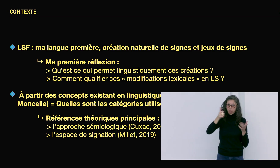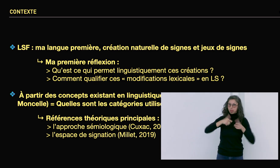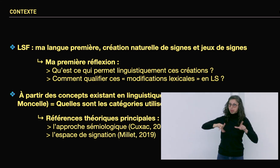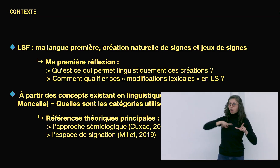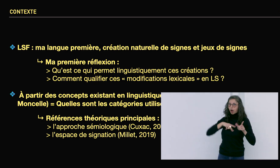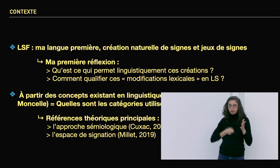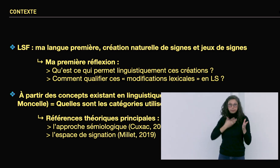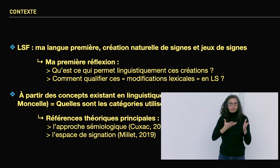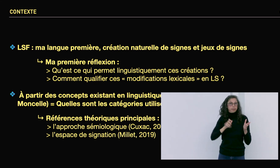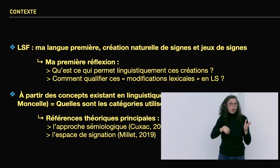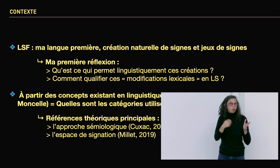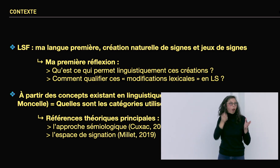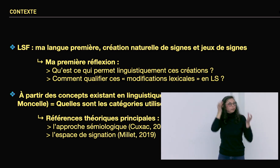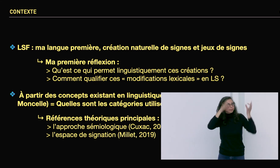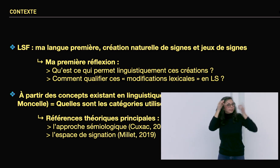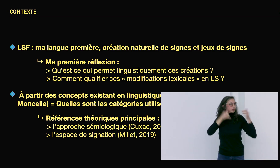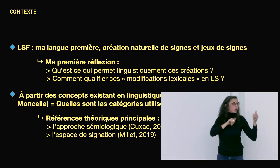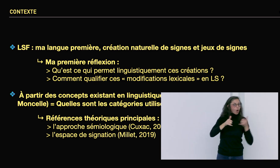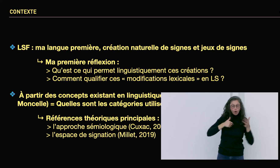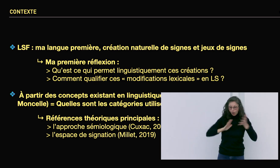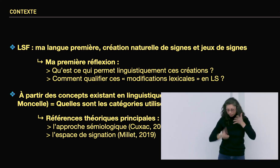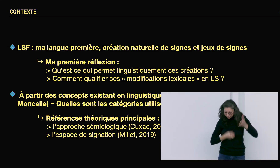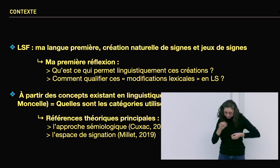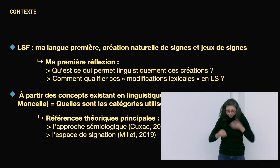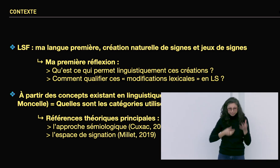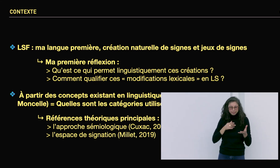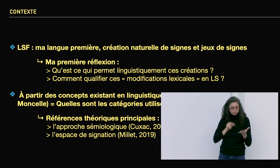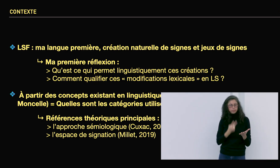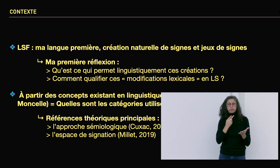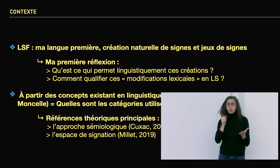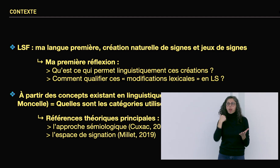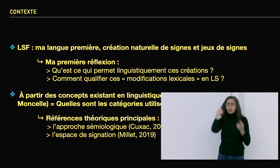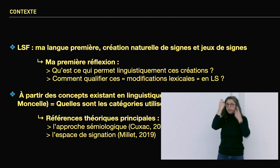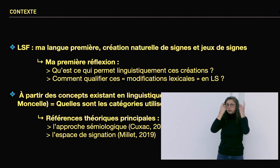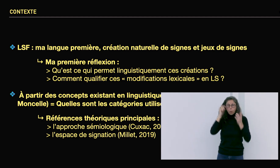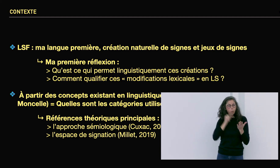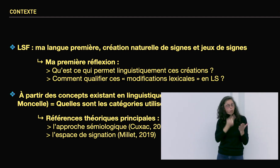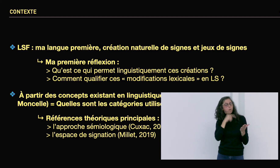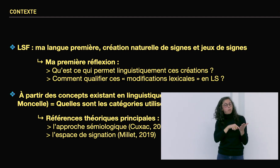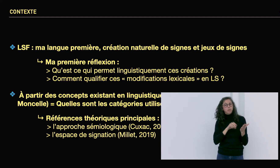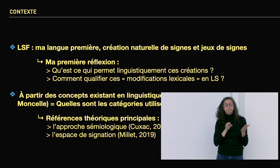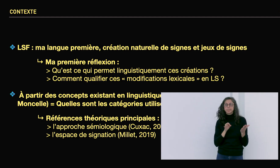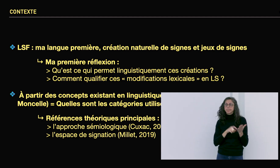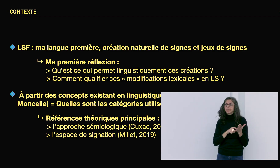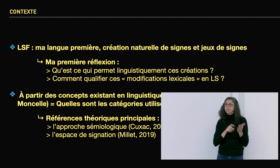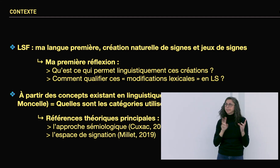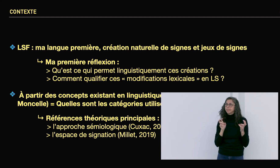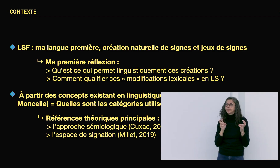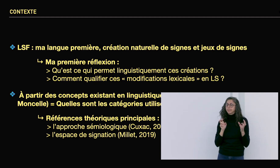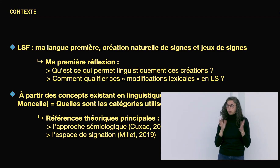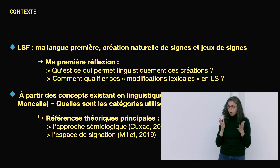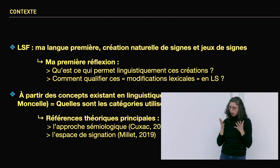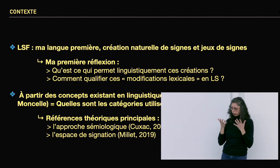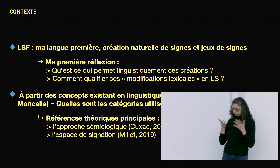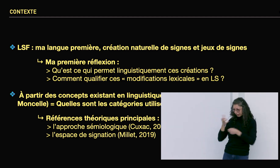Donc je suis signante. C'est ma langue naturelle, la langue des signes, dans laquelle je m'exprime. Et j'ai eu